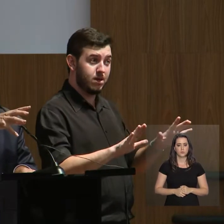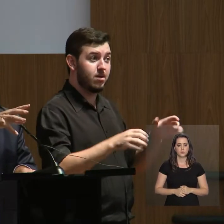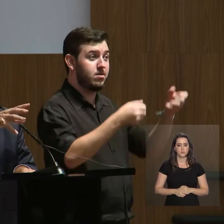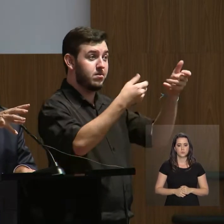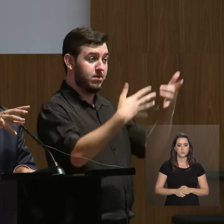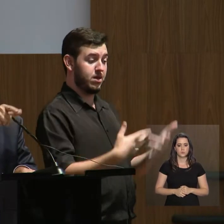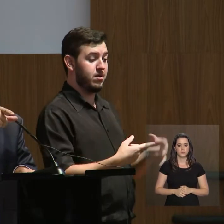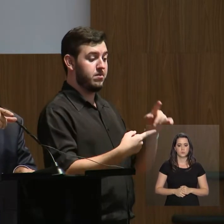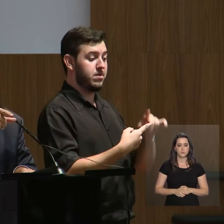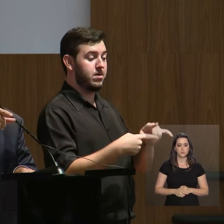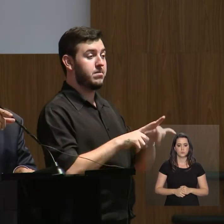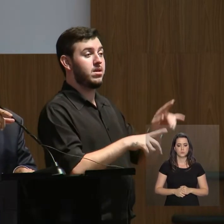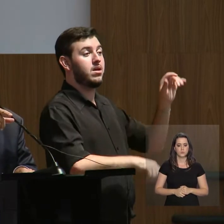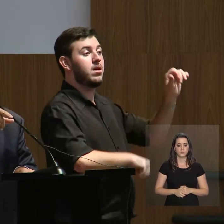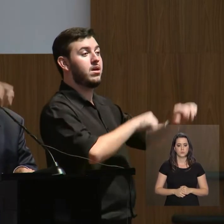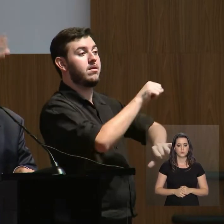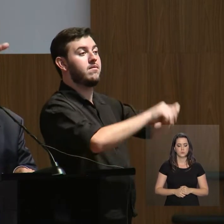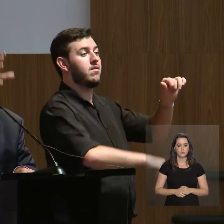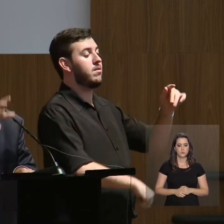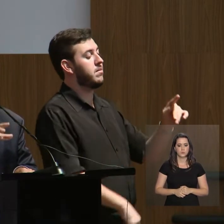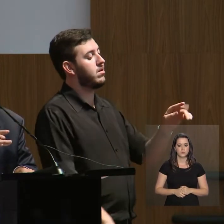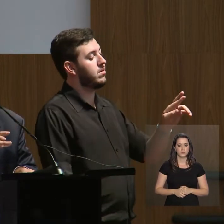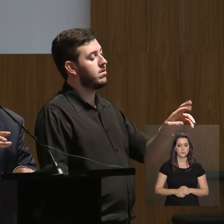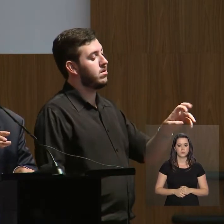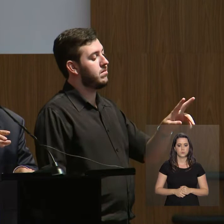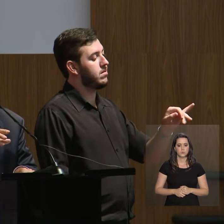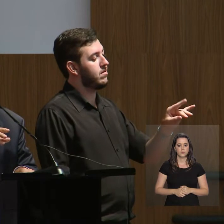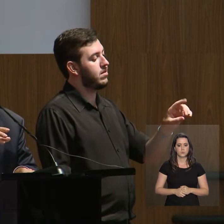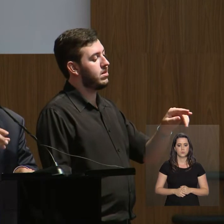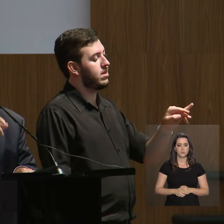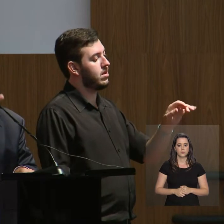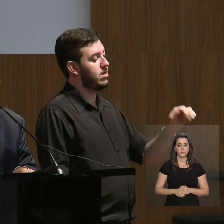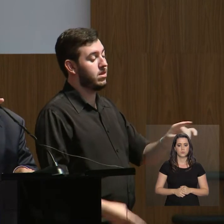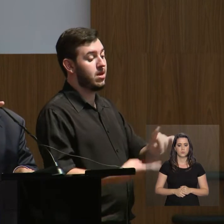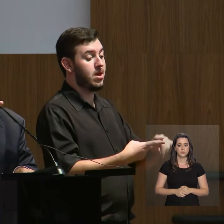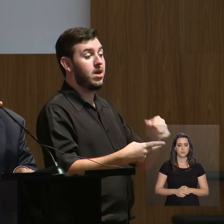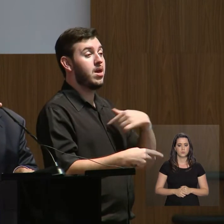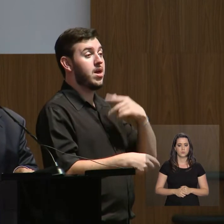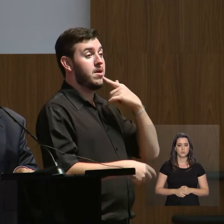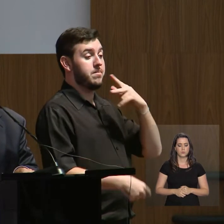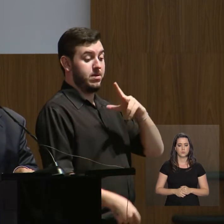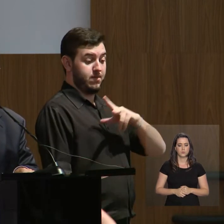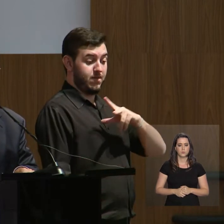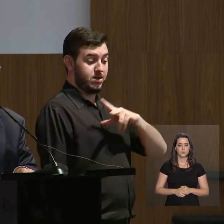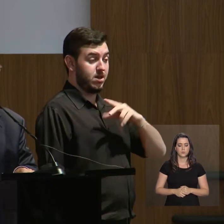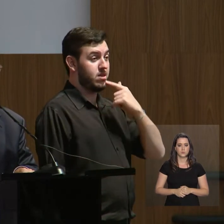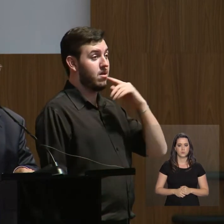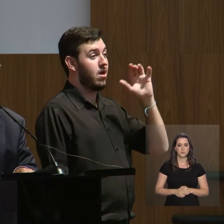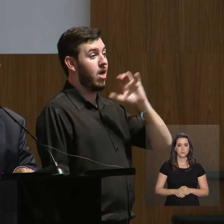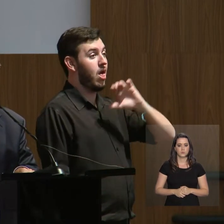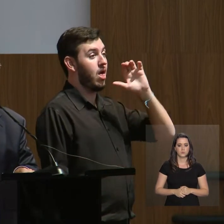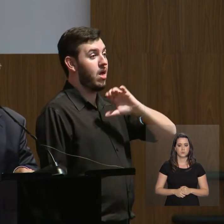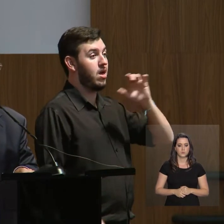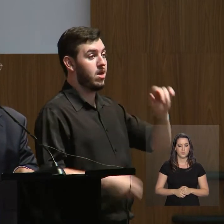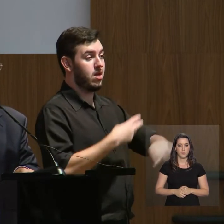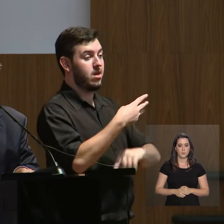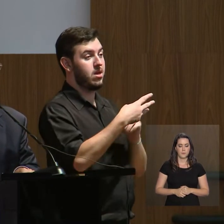reforma da Previdência. O segundo pilar são as privatizações aceleradas. O terceiro pilar, Marcos Sintra,